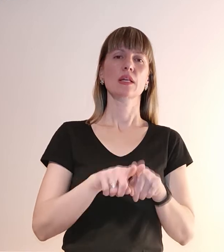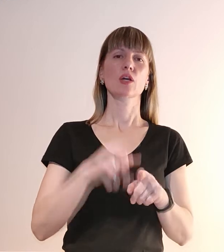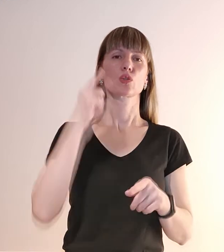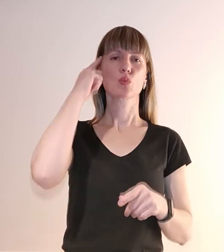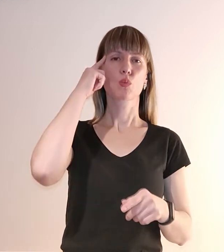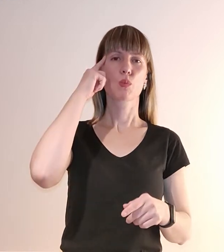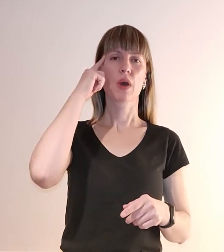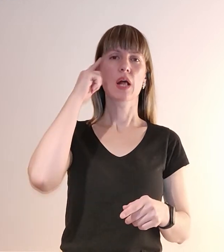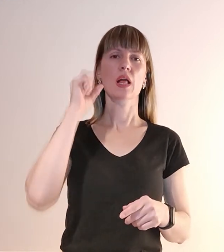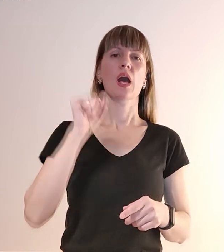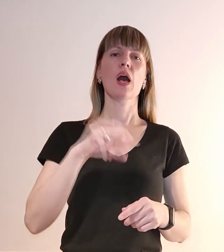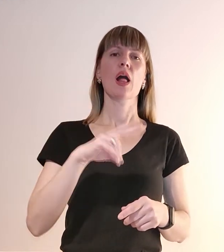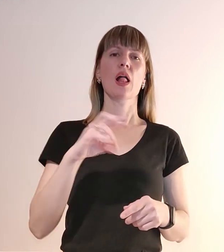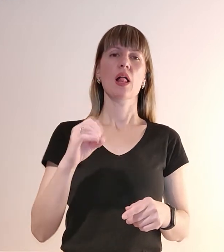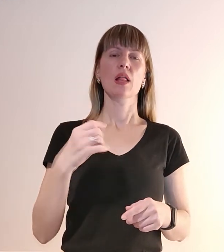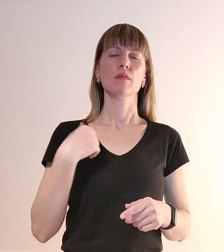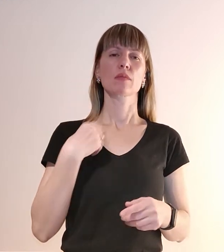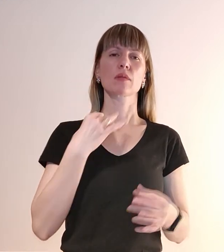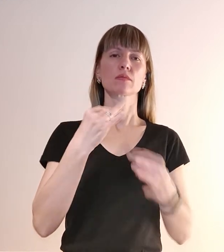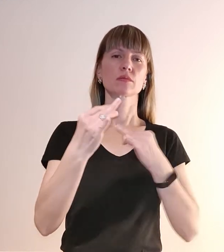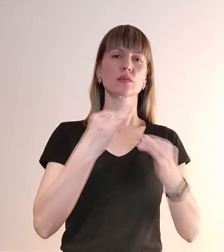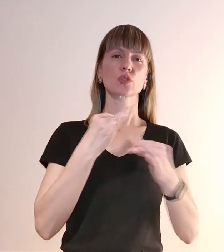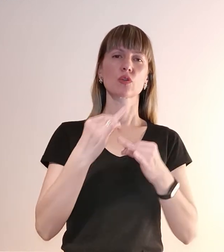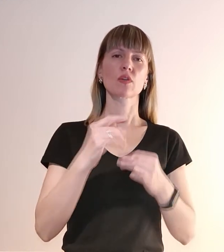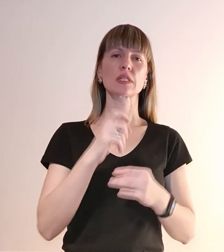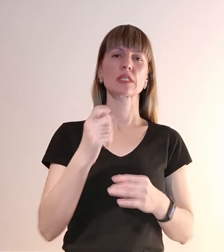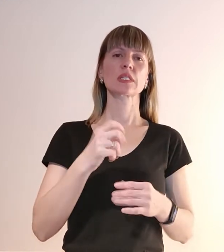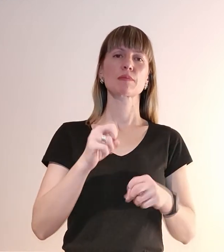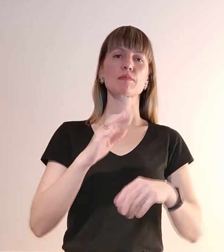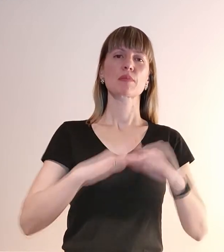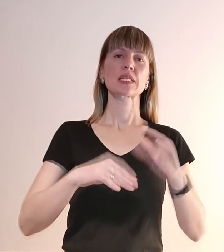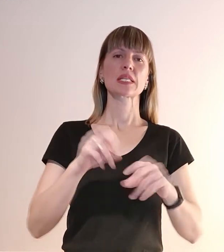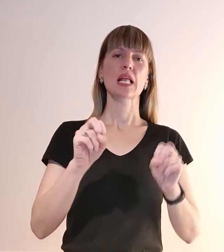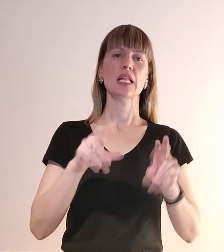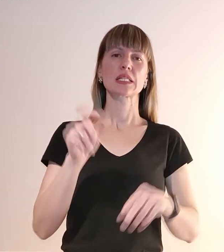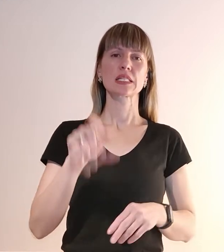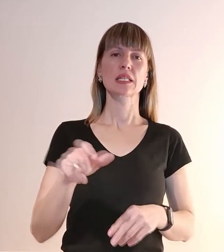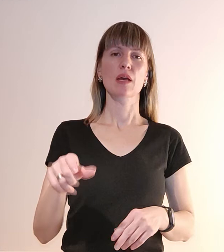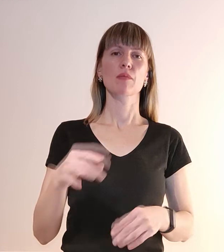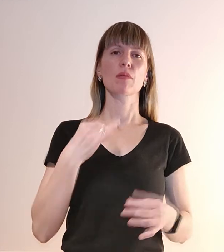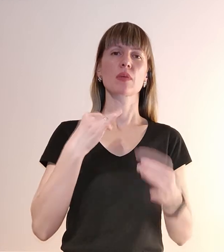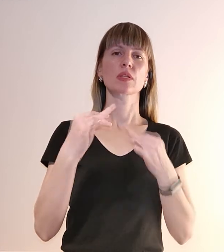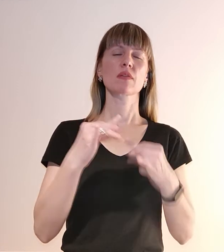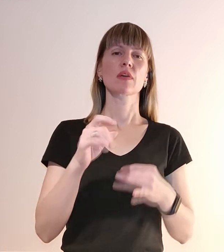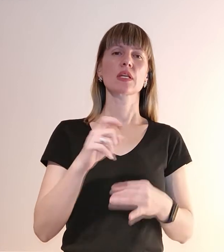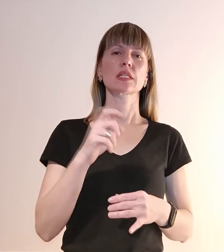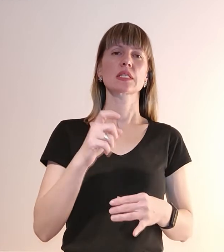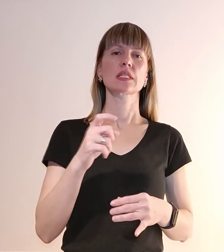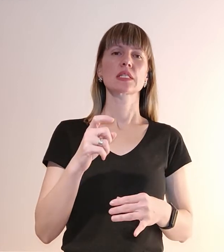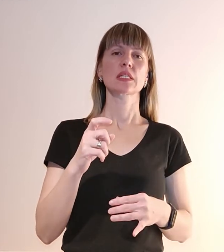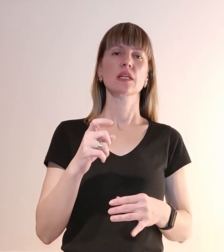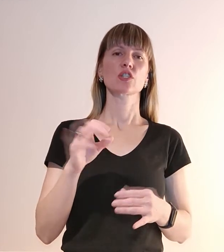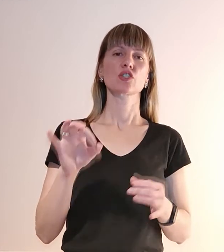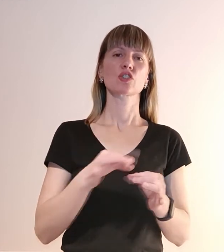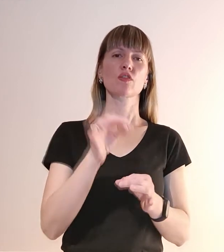але ми проконсультувалися зі спеціалістами, проконсультувалися з швачками і